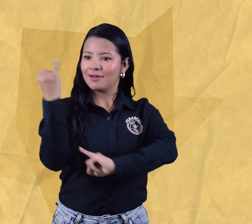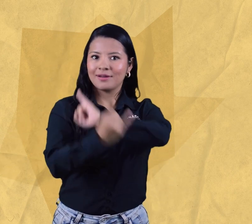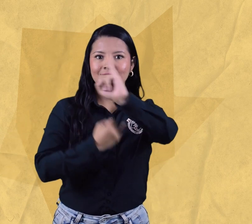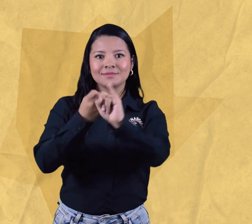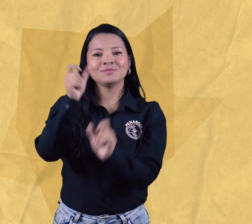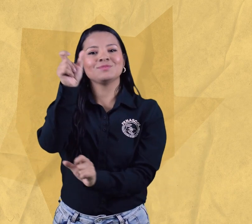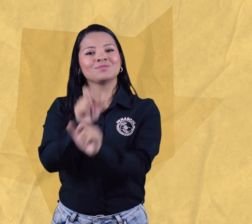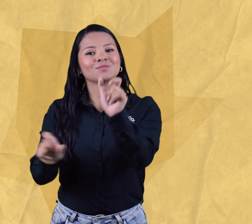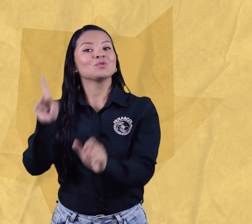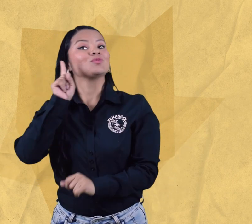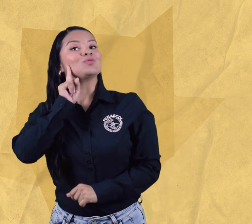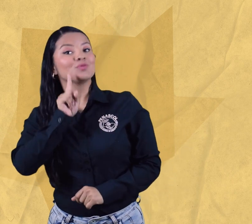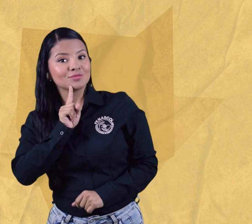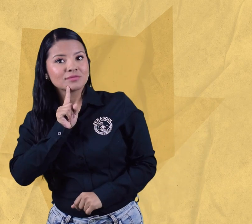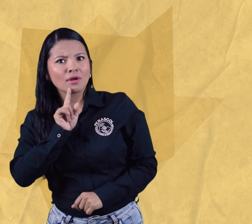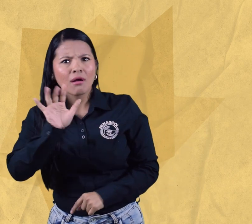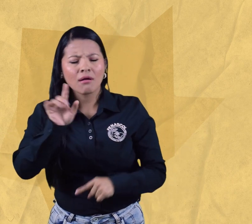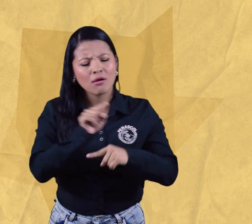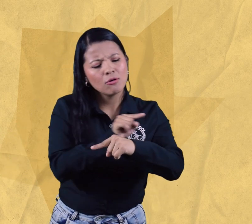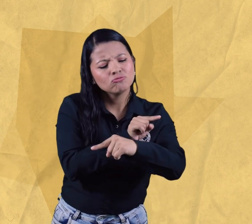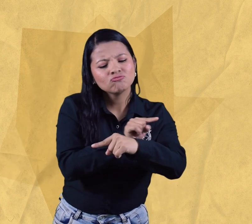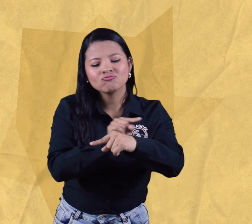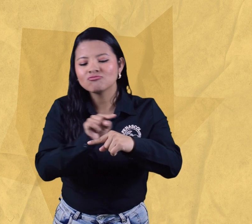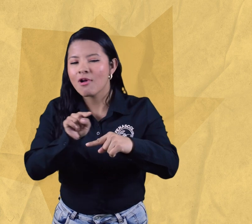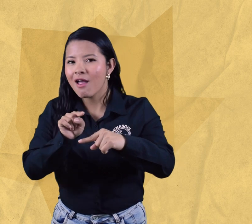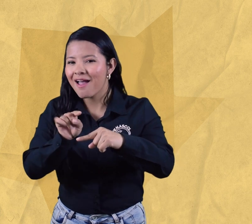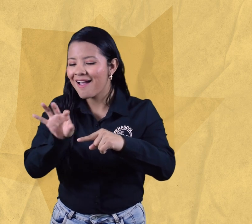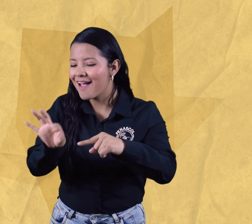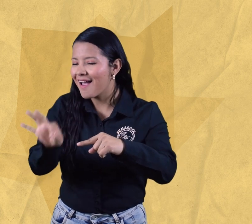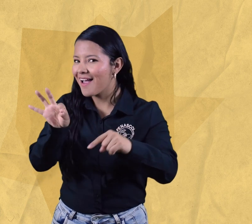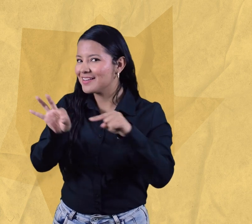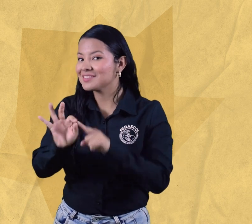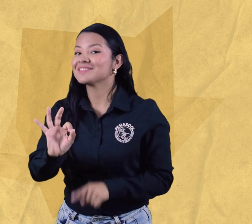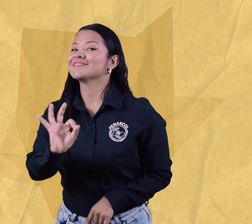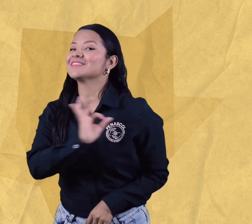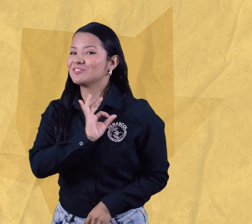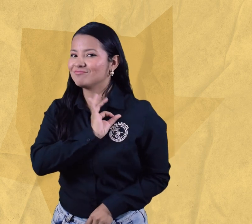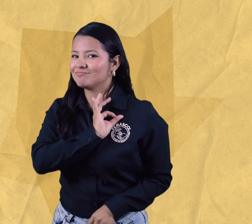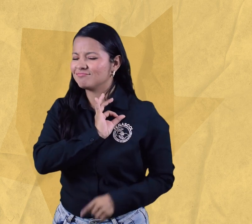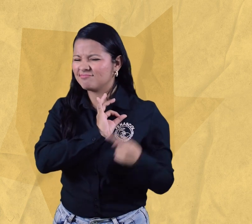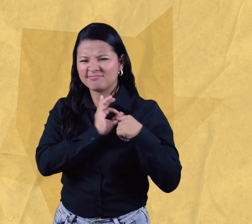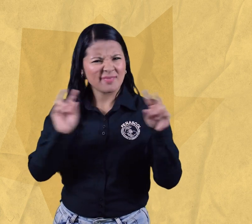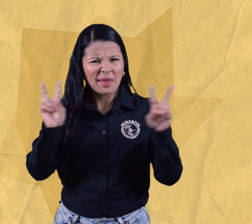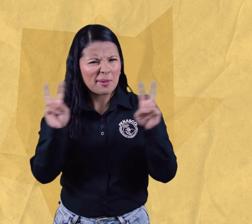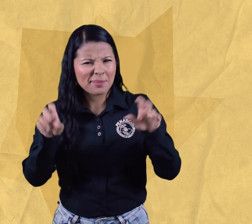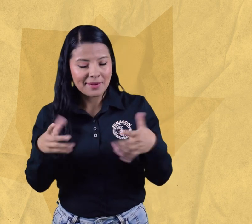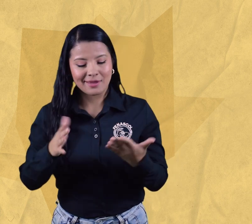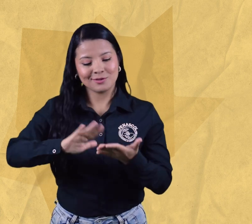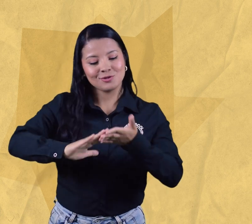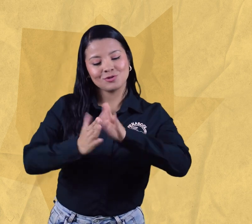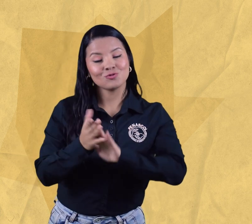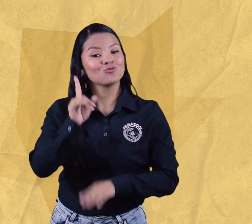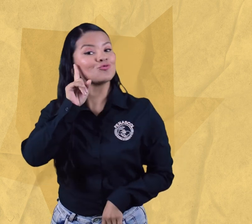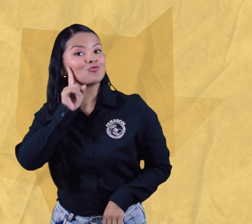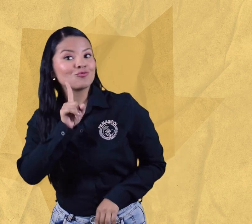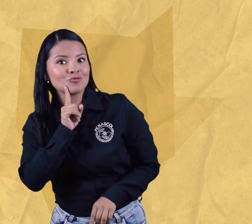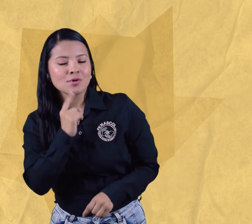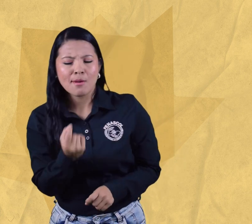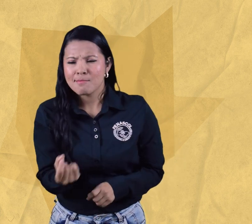ha publicado el cronograma de actividades de la semana internacional de las personas sordas ahora te hablaremos sobre las actividades